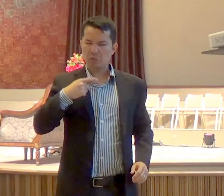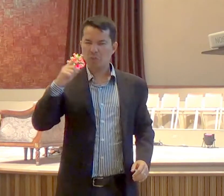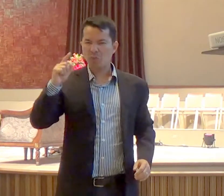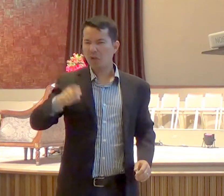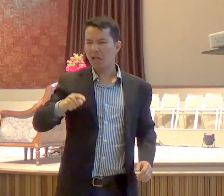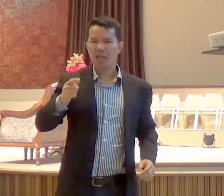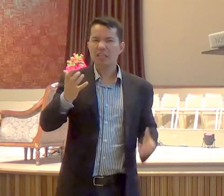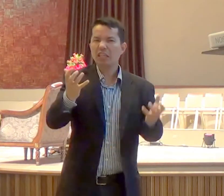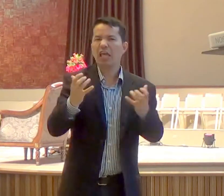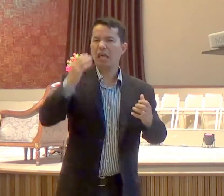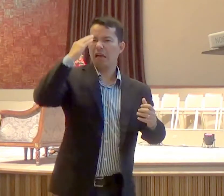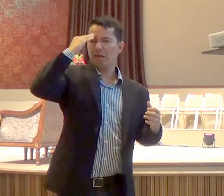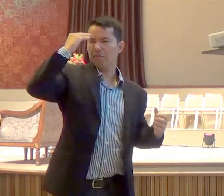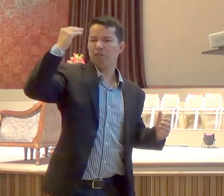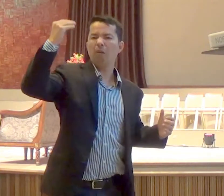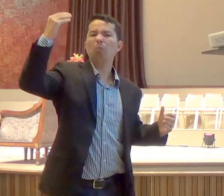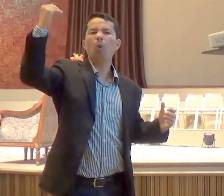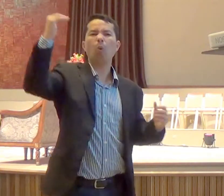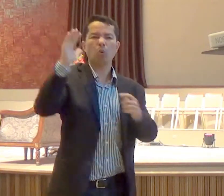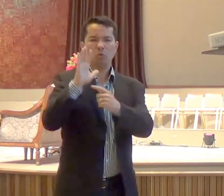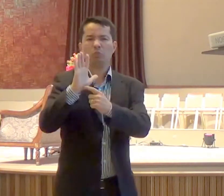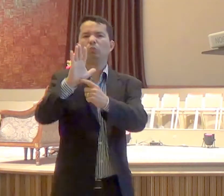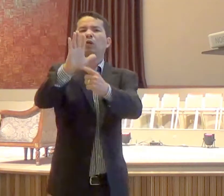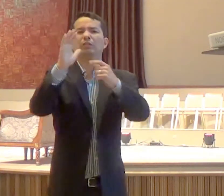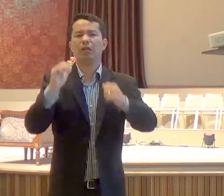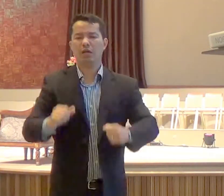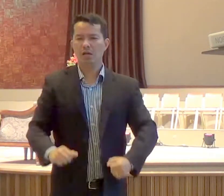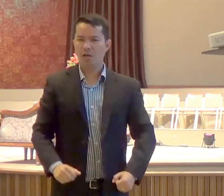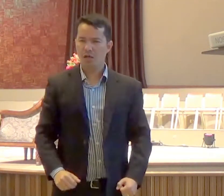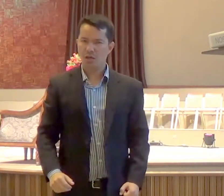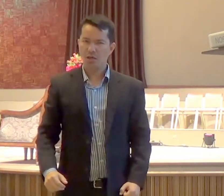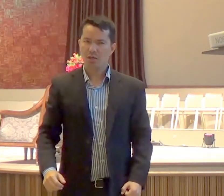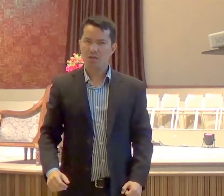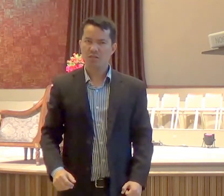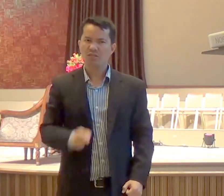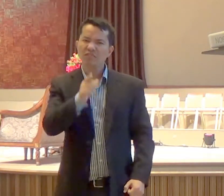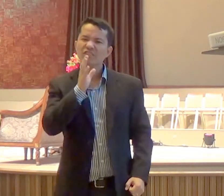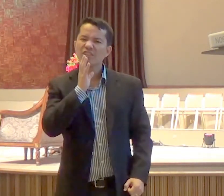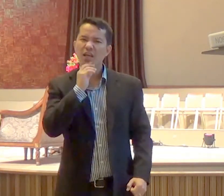stand-up comedy, gospel,